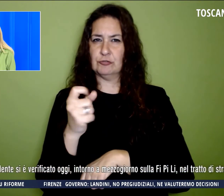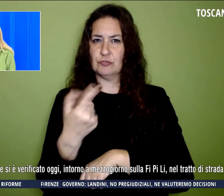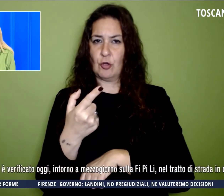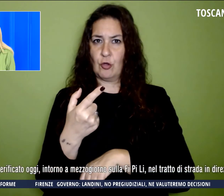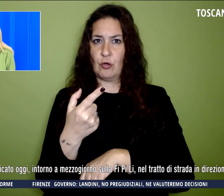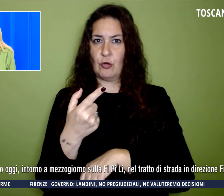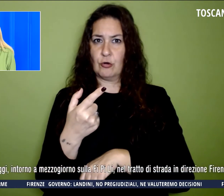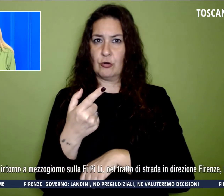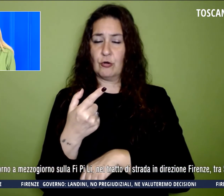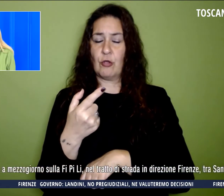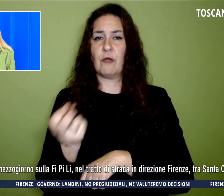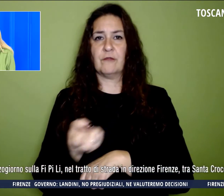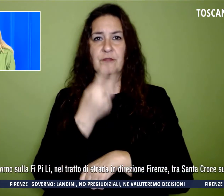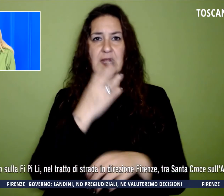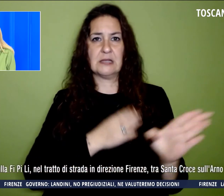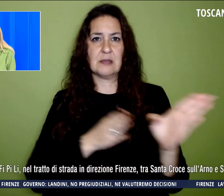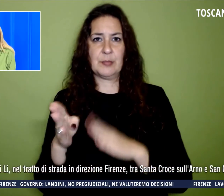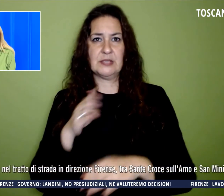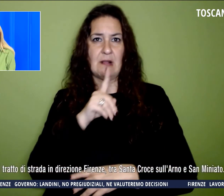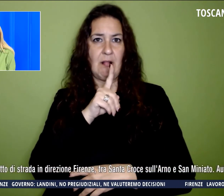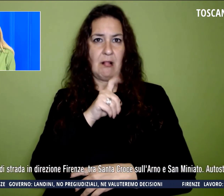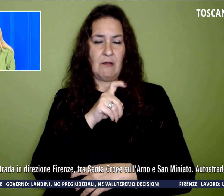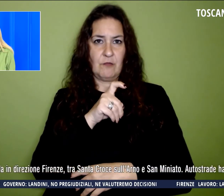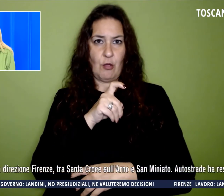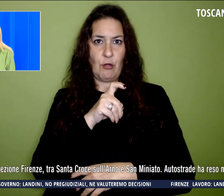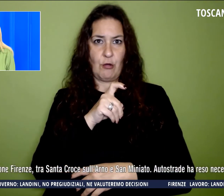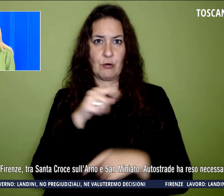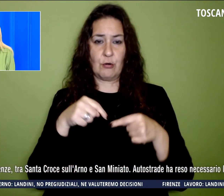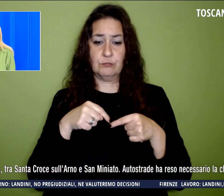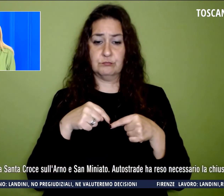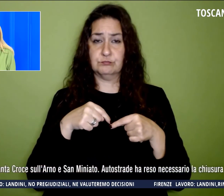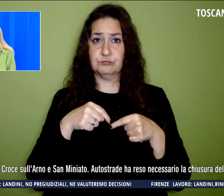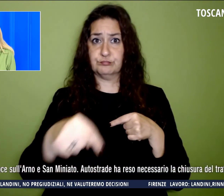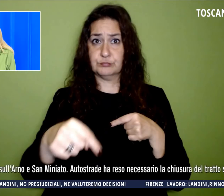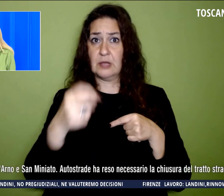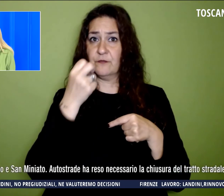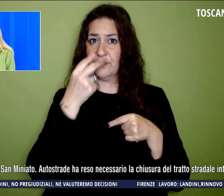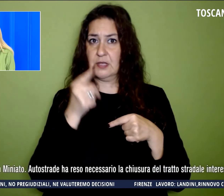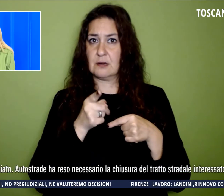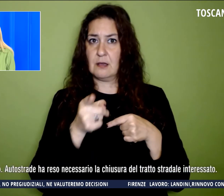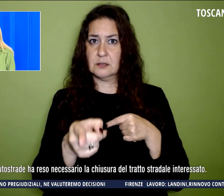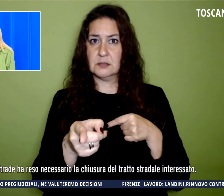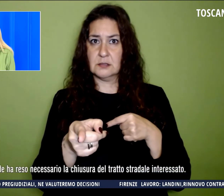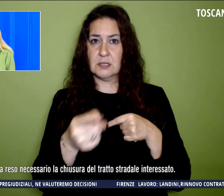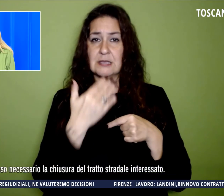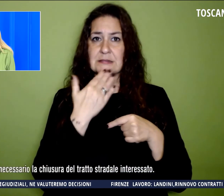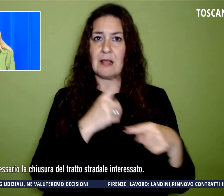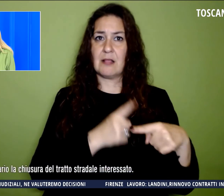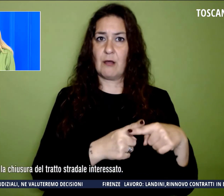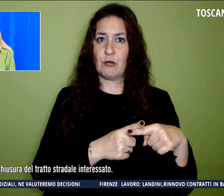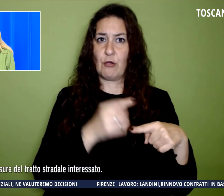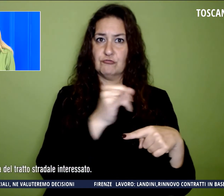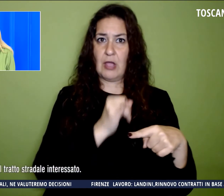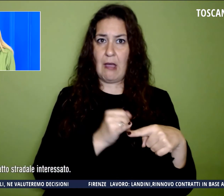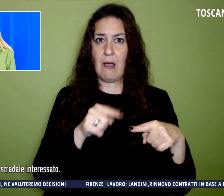-Pisa-Livorno nel tratto di strada in direzione Firenze, tra Santa Croce-Sull'Arno e San Migliato.